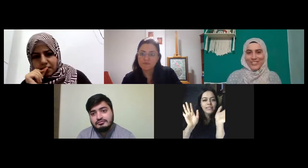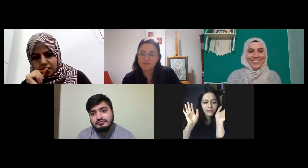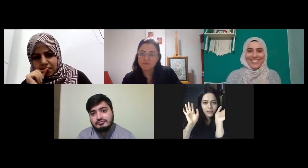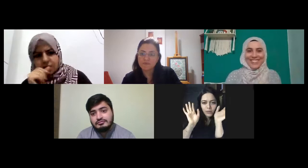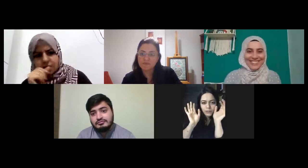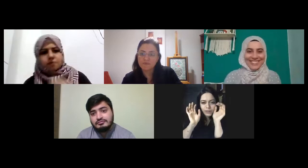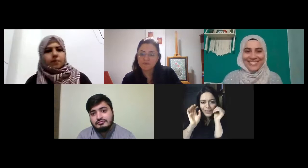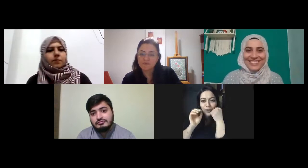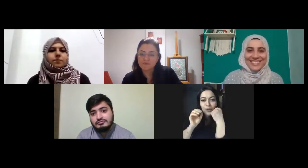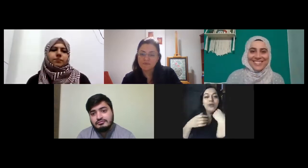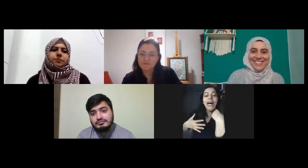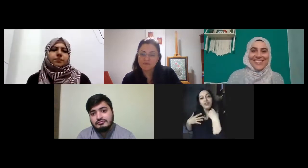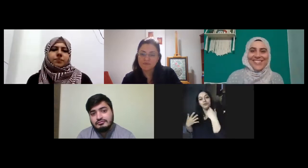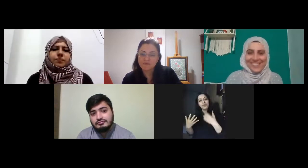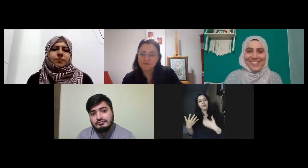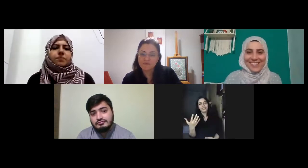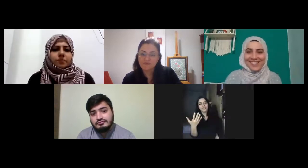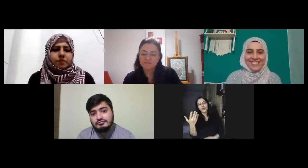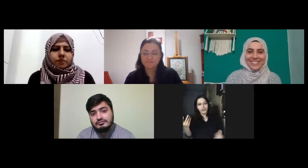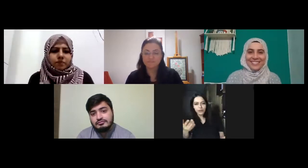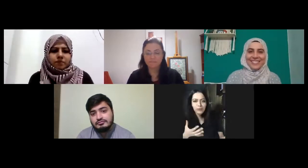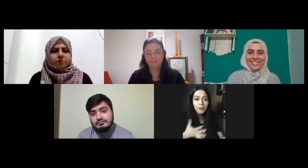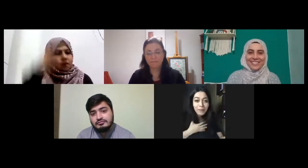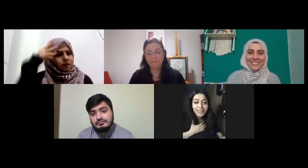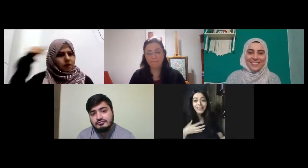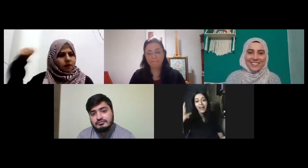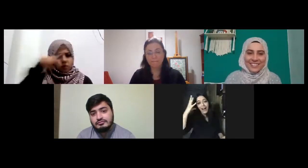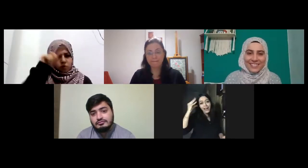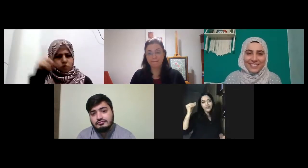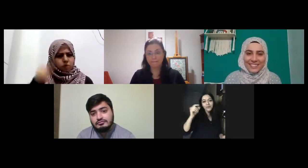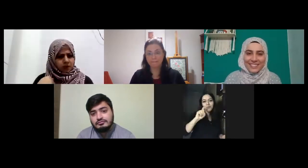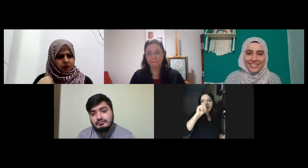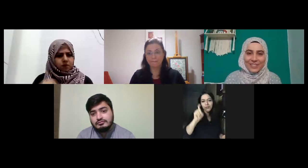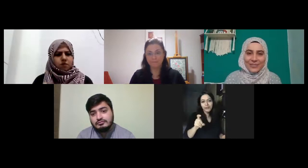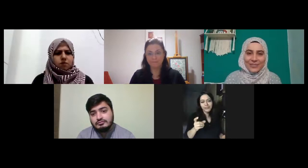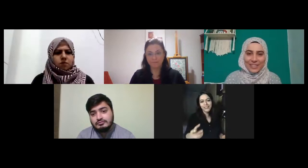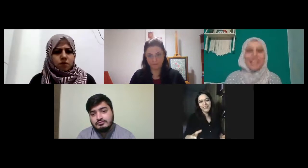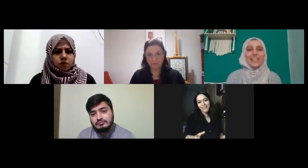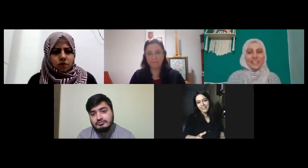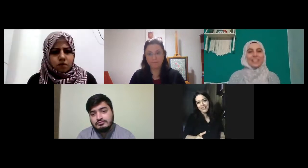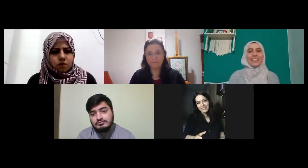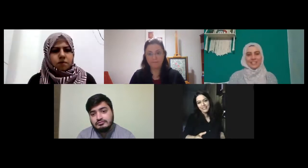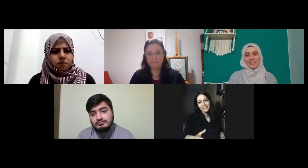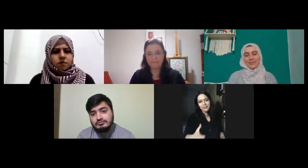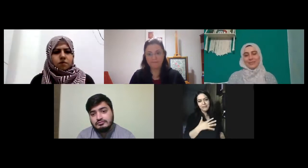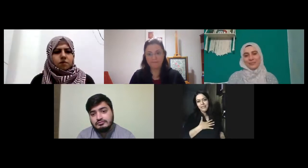olur olur anlıyor musun yani şöyle söyleyebilirim beni anlıyor musun beni